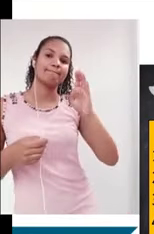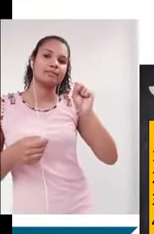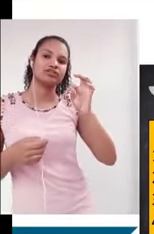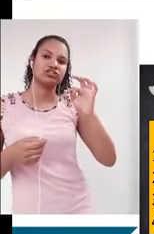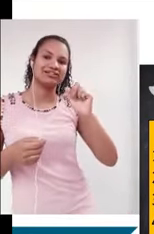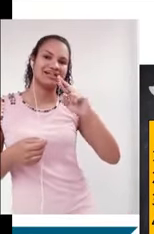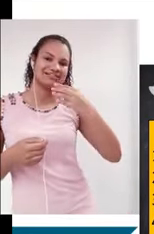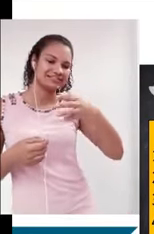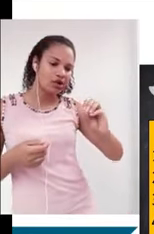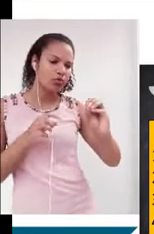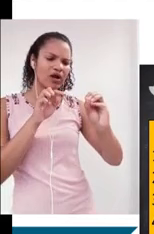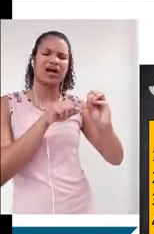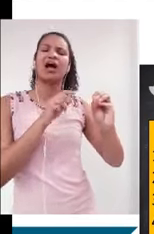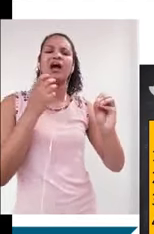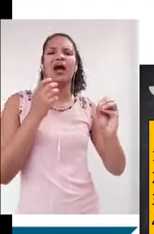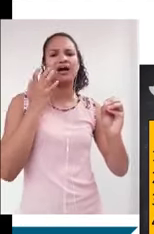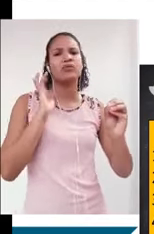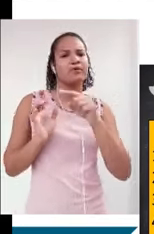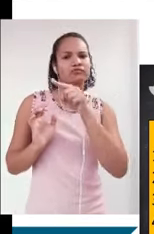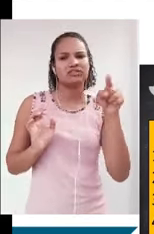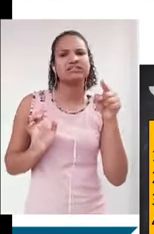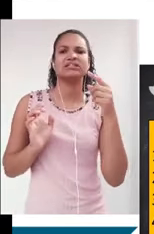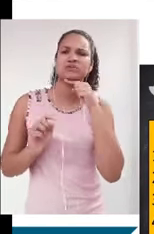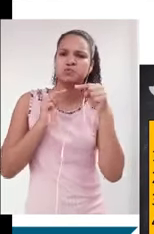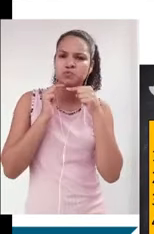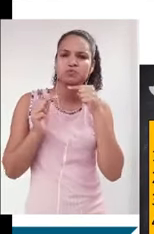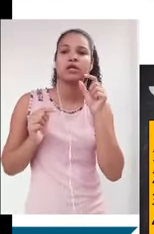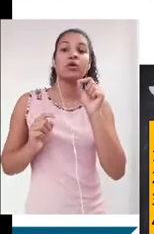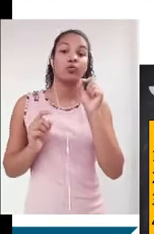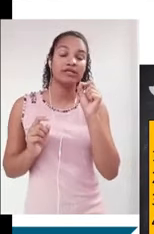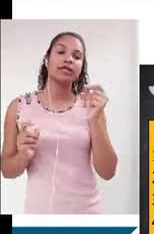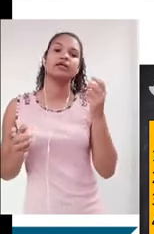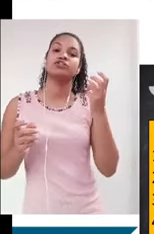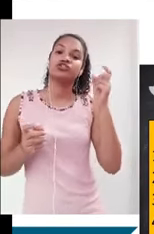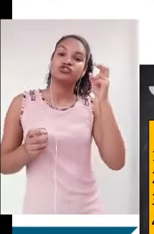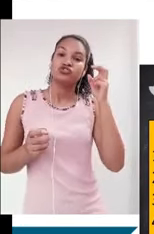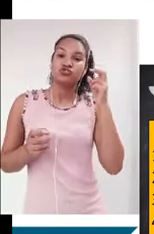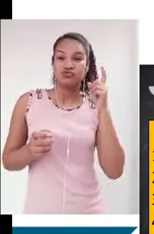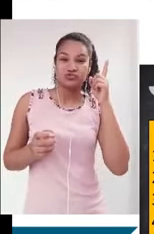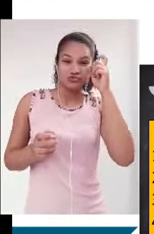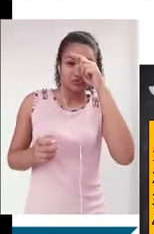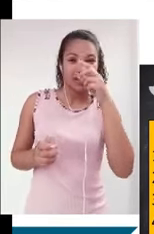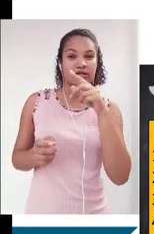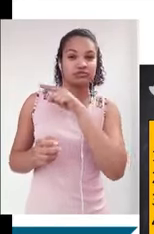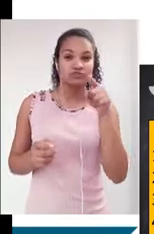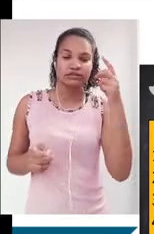talvez não seja um termo muito claro. A abstração tem a ver com a necessidade de você fazer um processo reflexivo em que seja